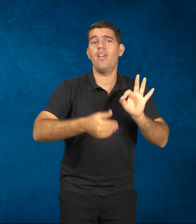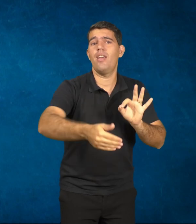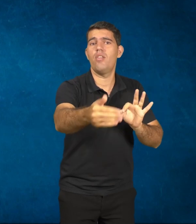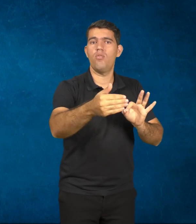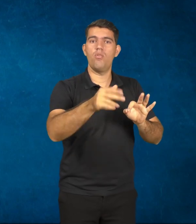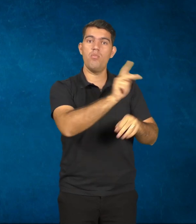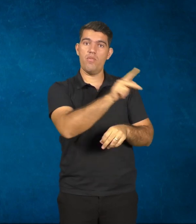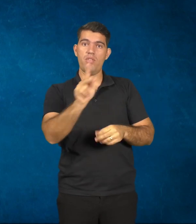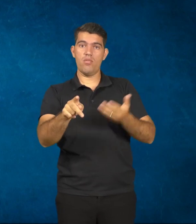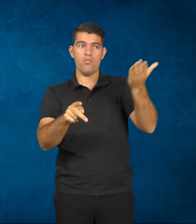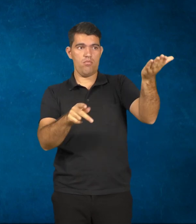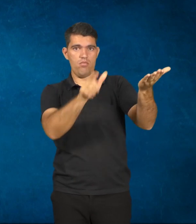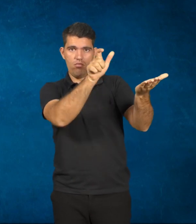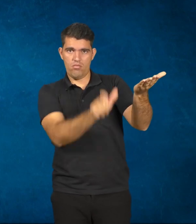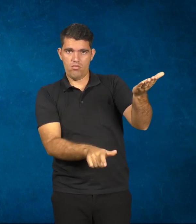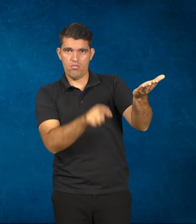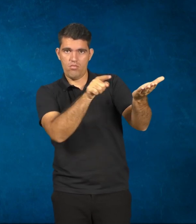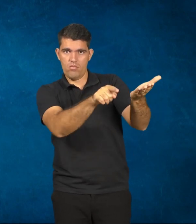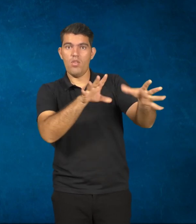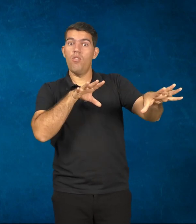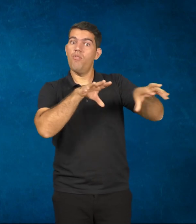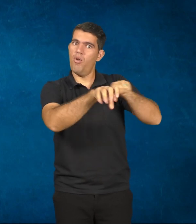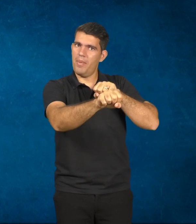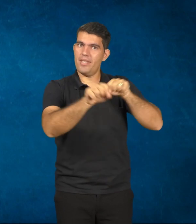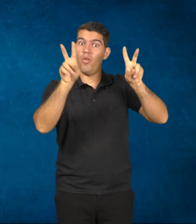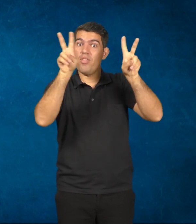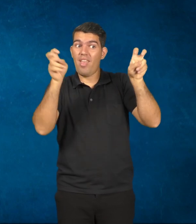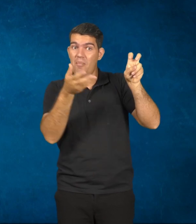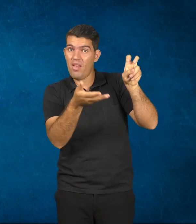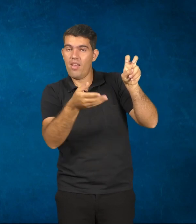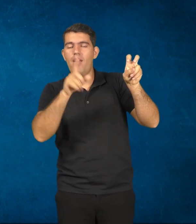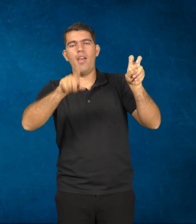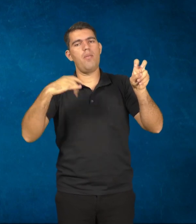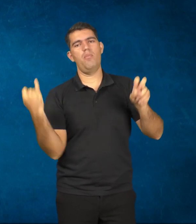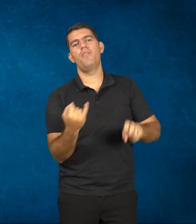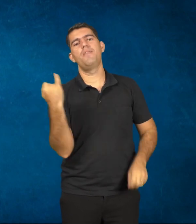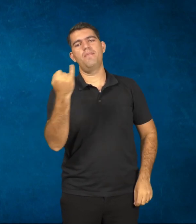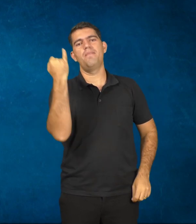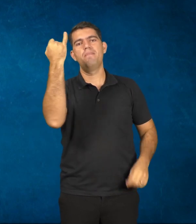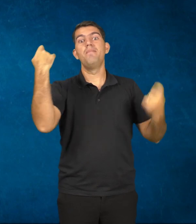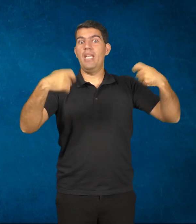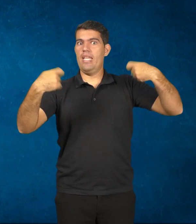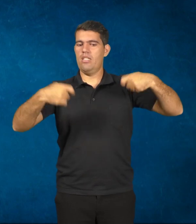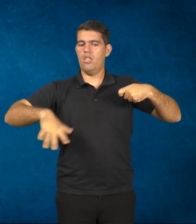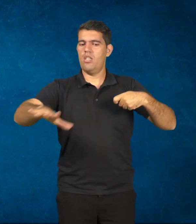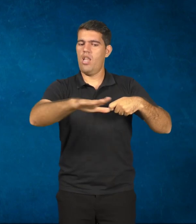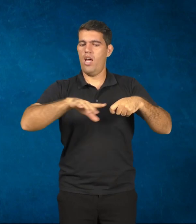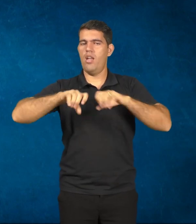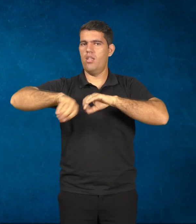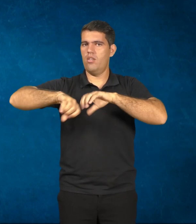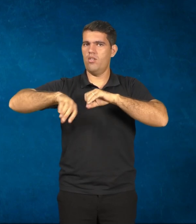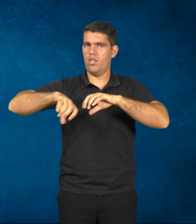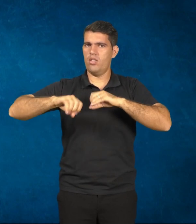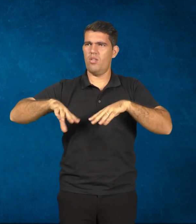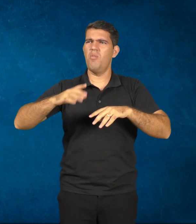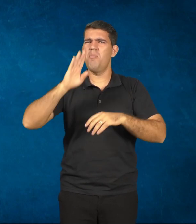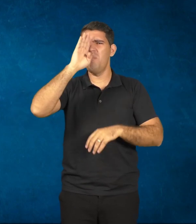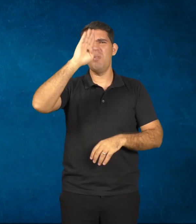professores, como você disse, é um tema que é candente e é necessário na educação, sobretudo nos últimos 20 anos, 25